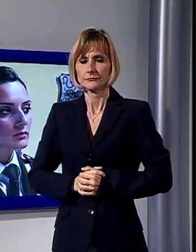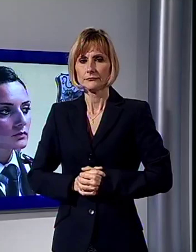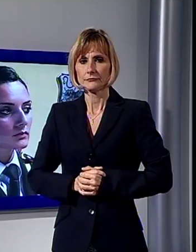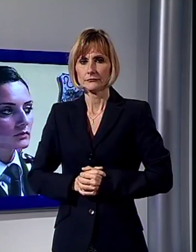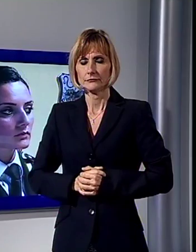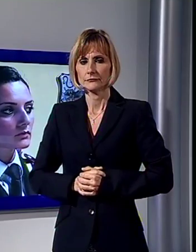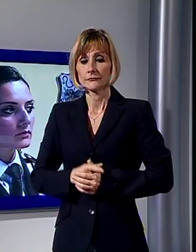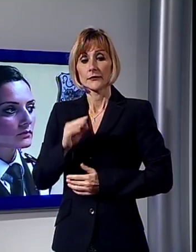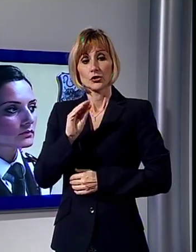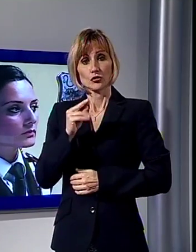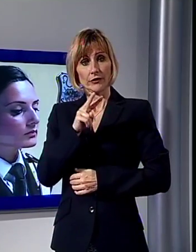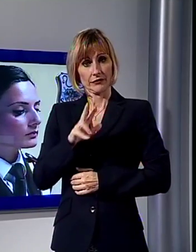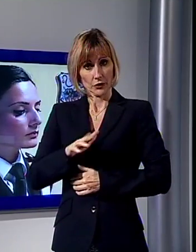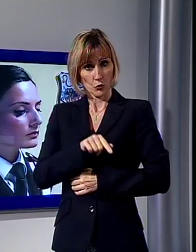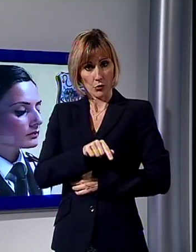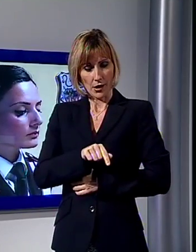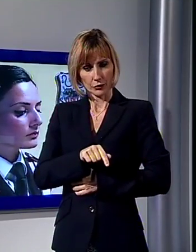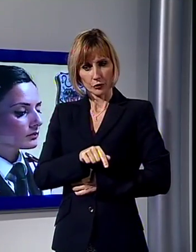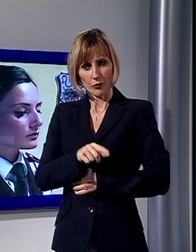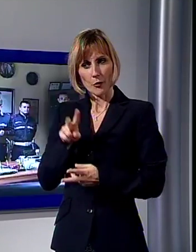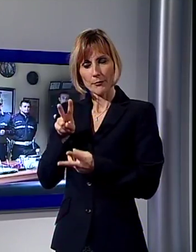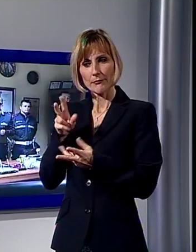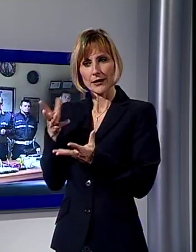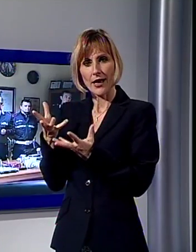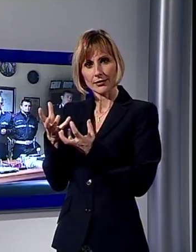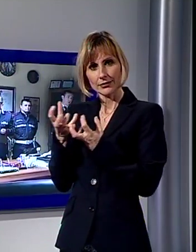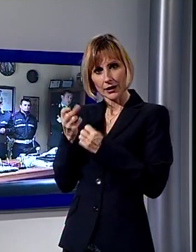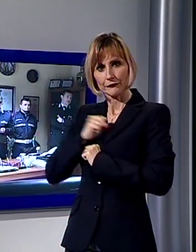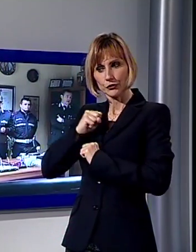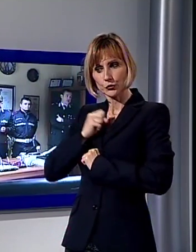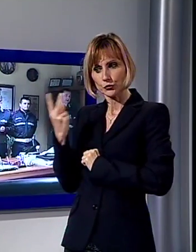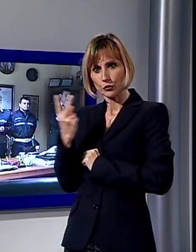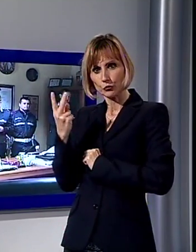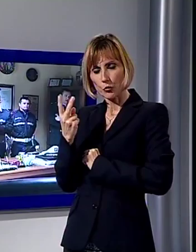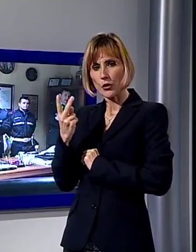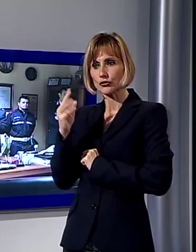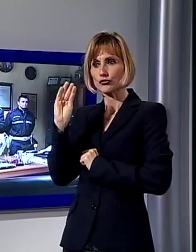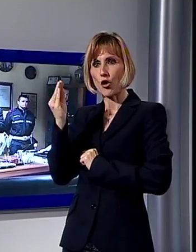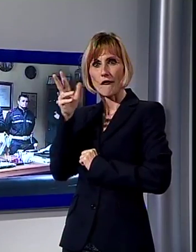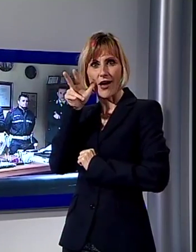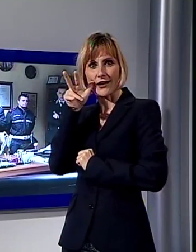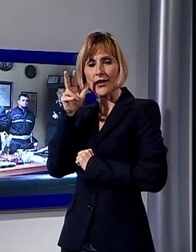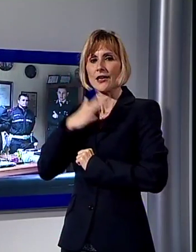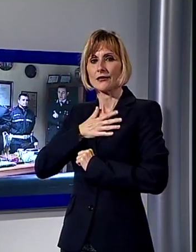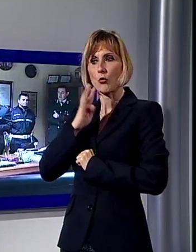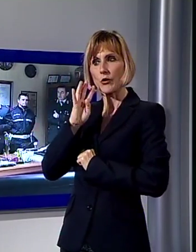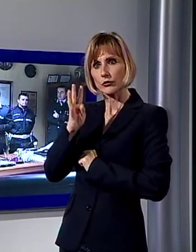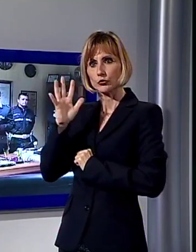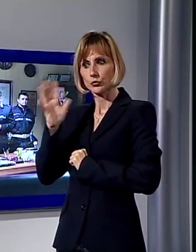24enne aveva poi conquistato la completa fiducia di due ragazze di 14 e 15 anni, che addirittura gli avevano consegnato le